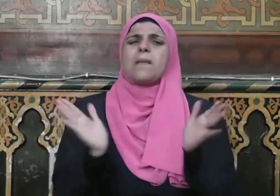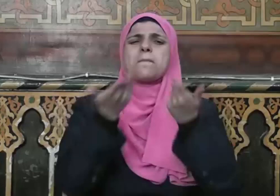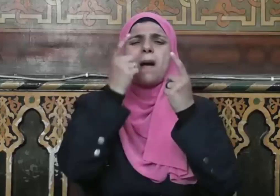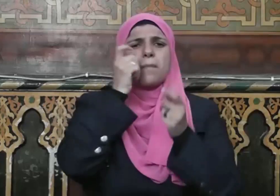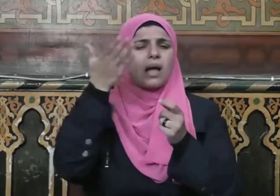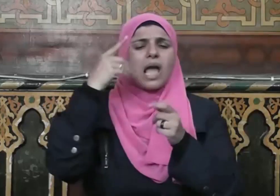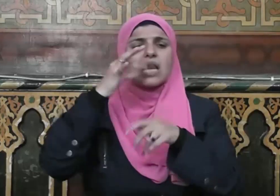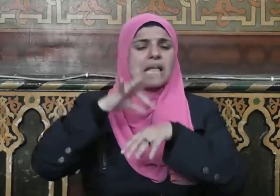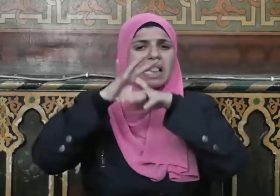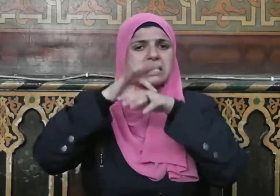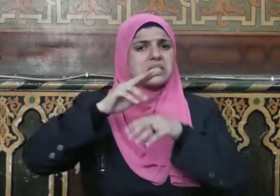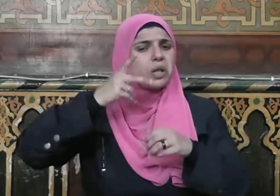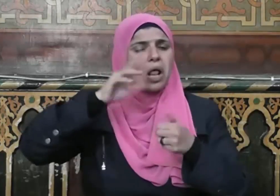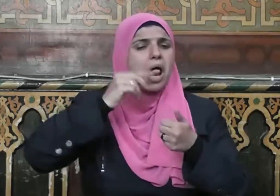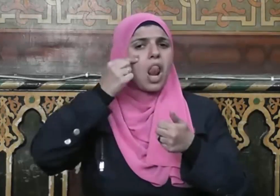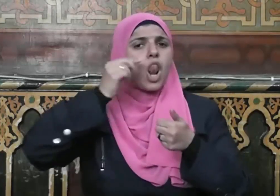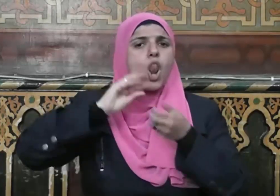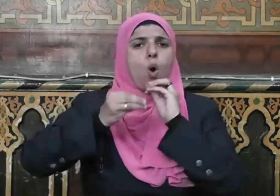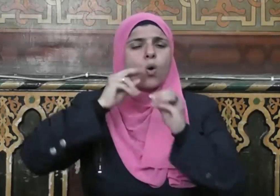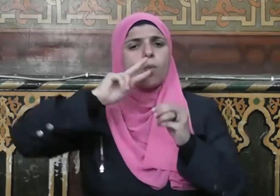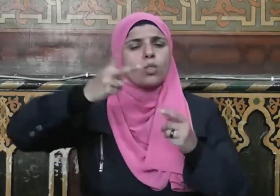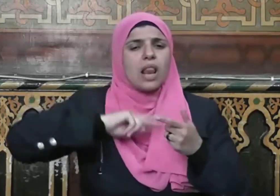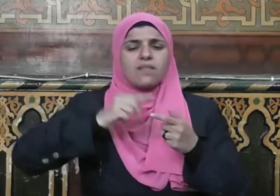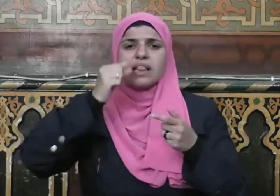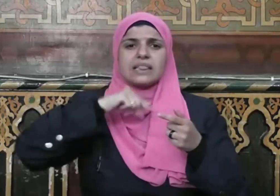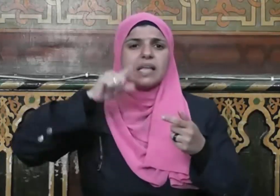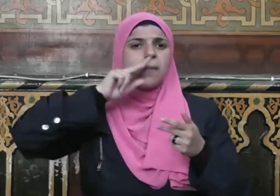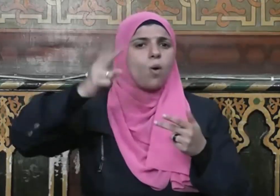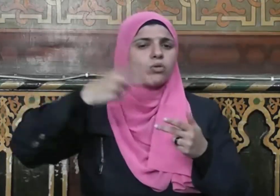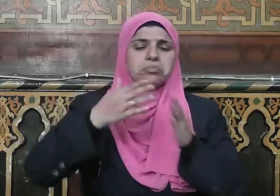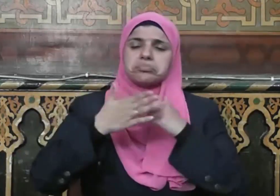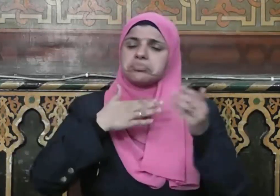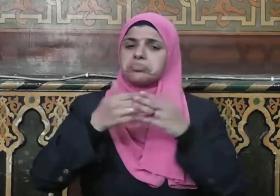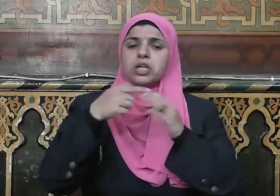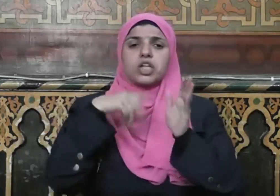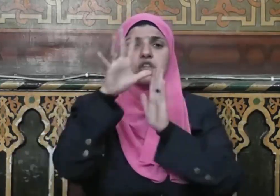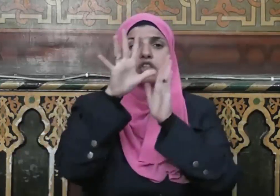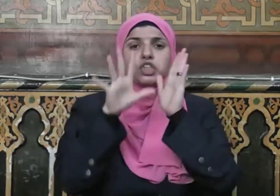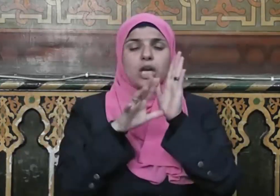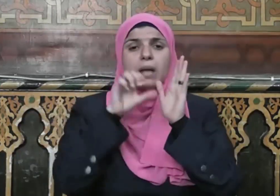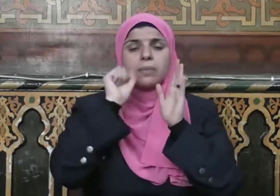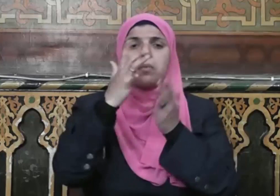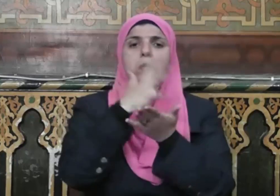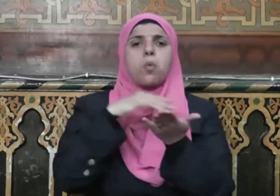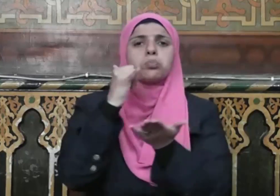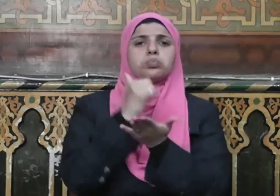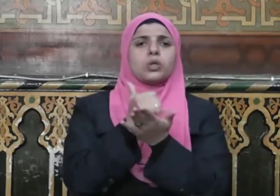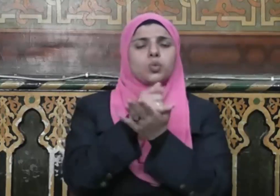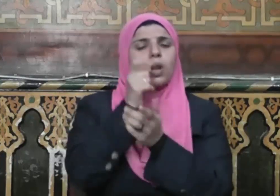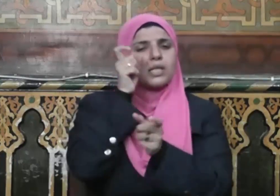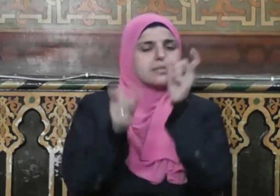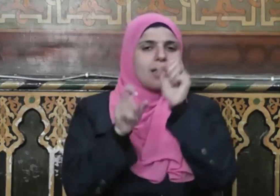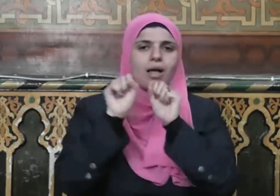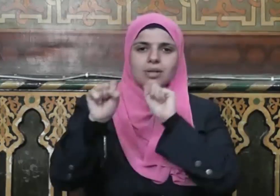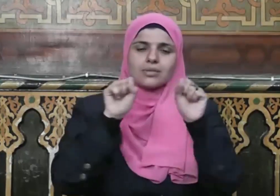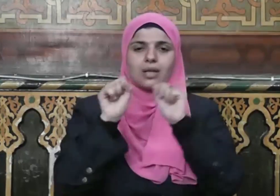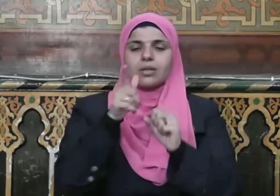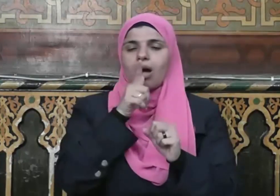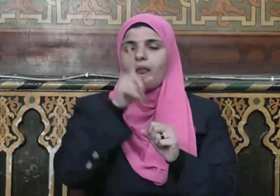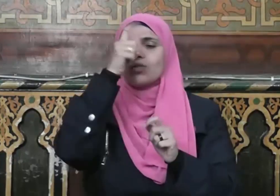مهما كان جنسه أو لونه أو دينه لأن الشريعة كفلت ذلك لكل إنسان